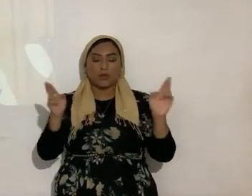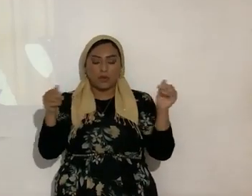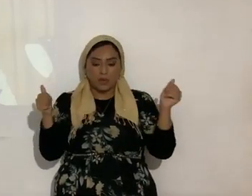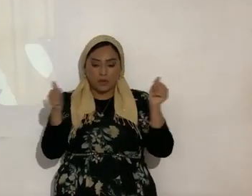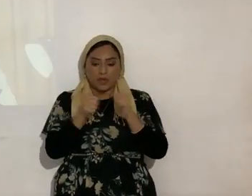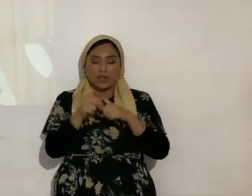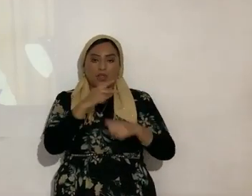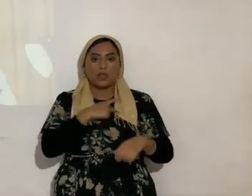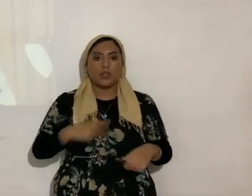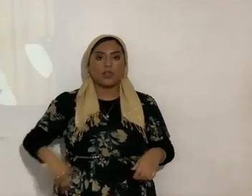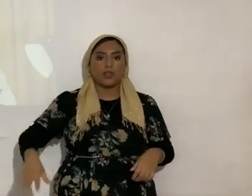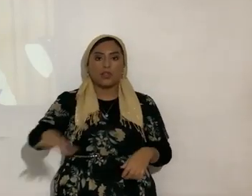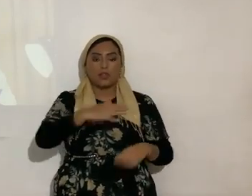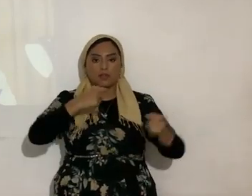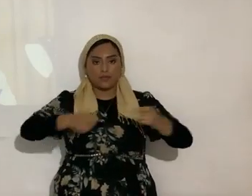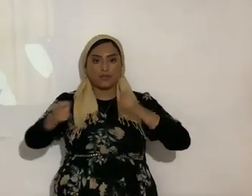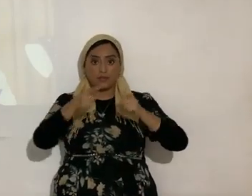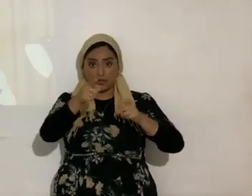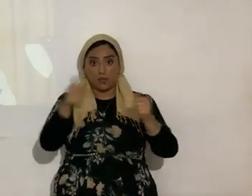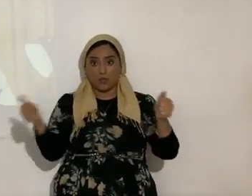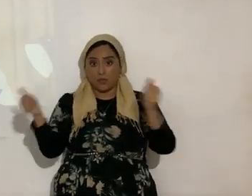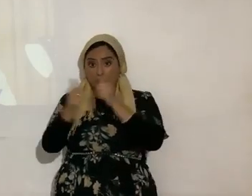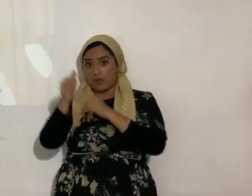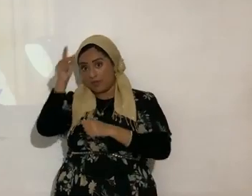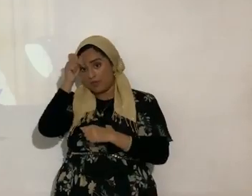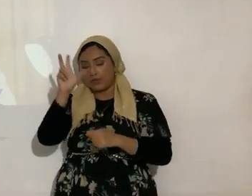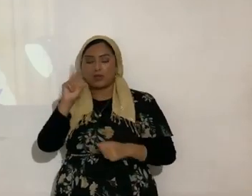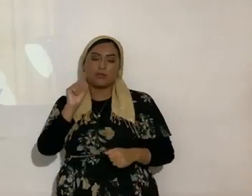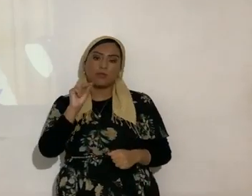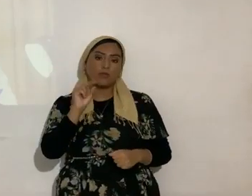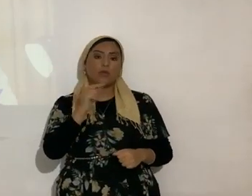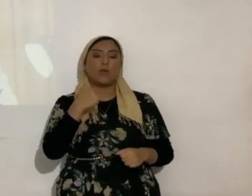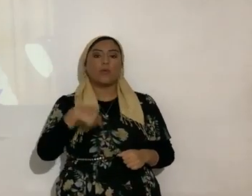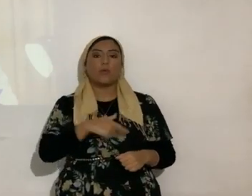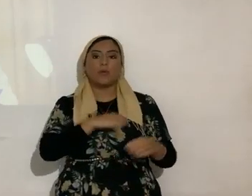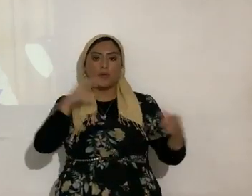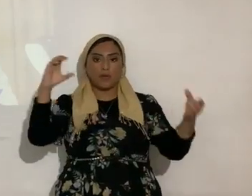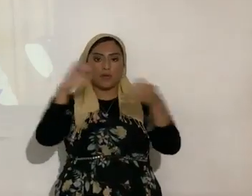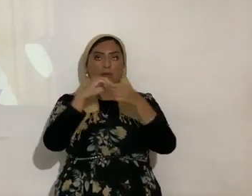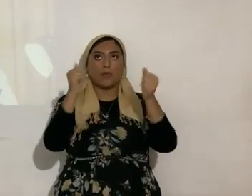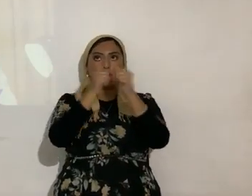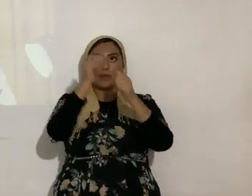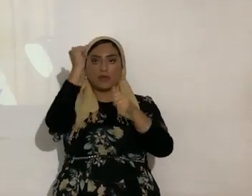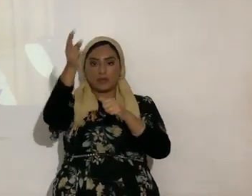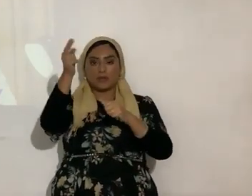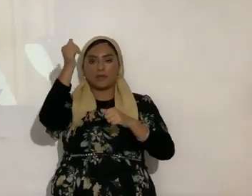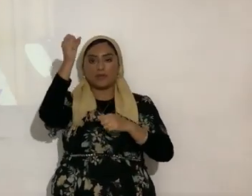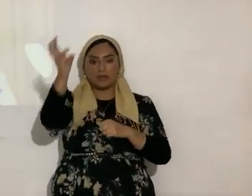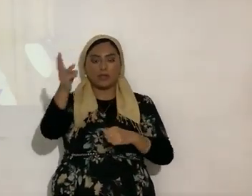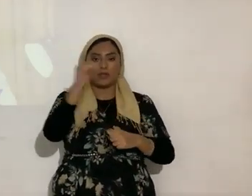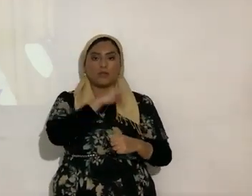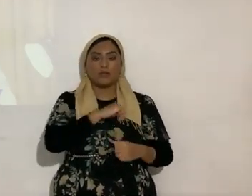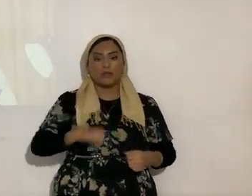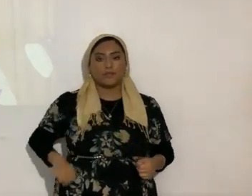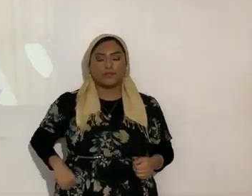o tú perteneces al reino de Hasatán no ¿verdad? pertenecemos al reino de Yahweh ¿quién es Yahshua Masía? ahora